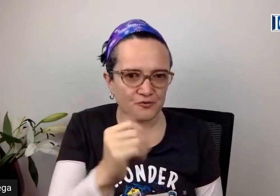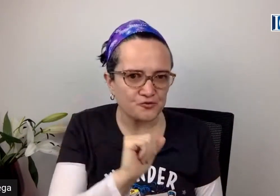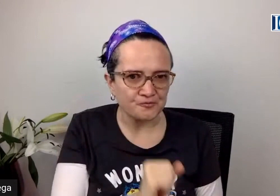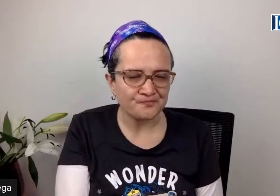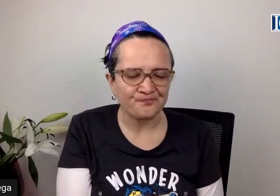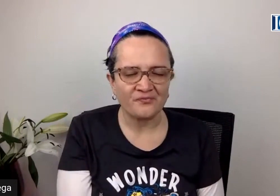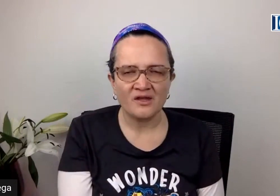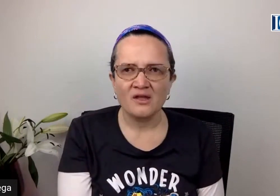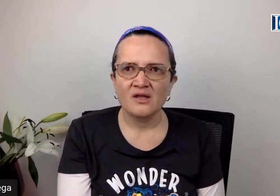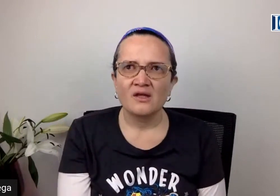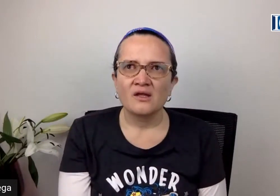abuso.